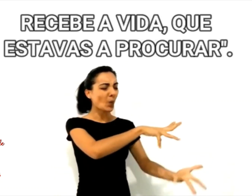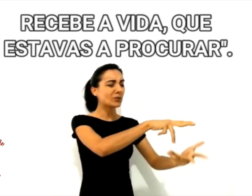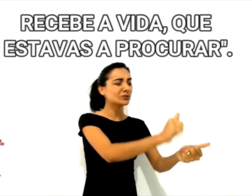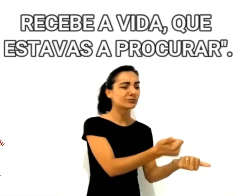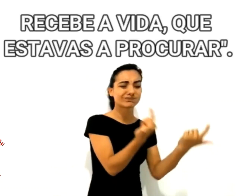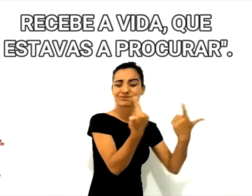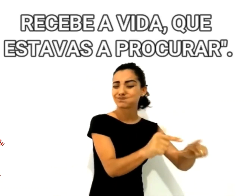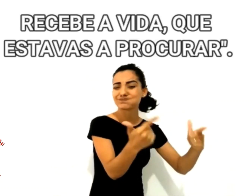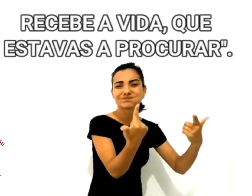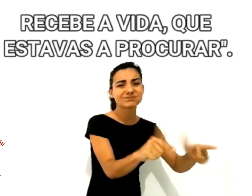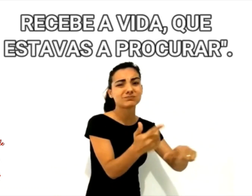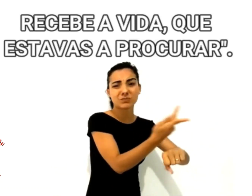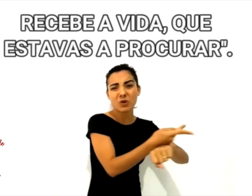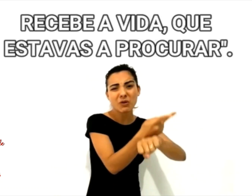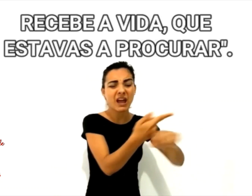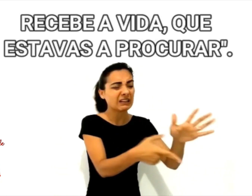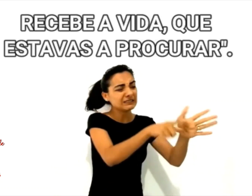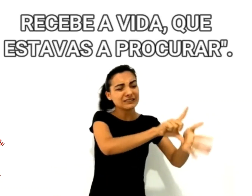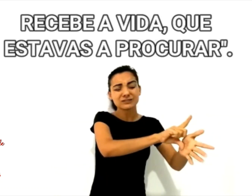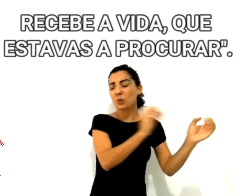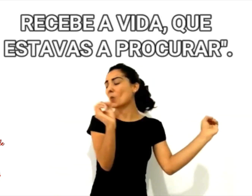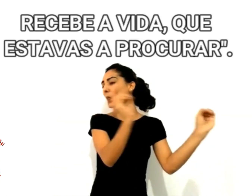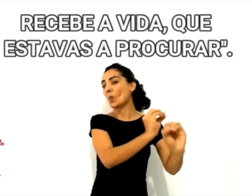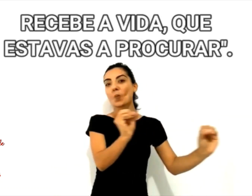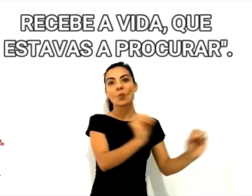que está a passar por curar.